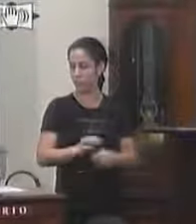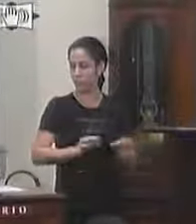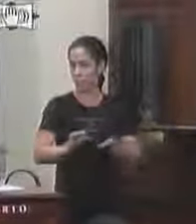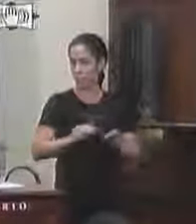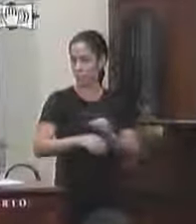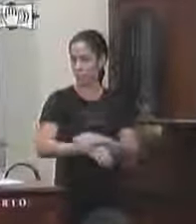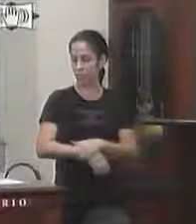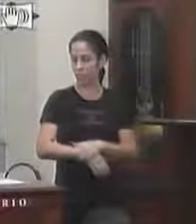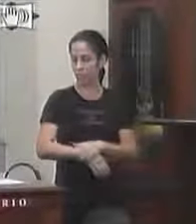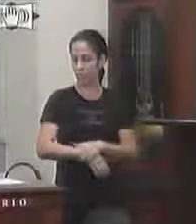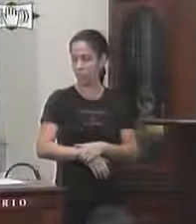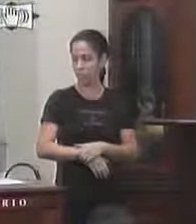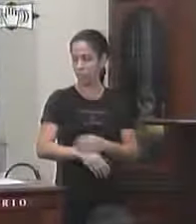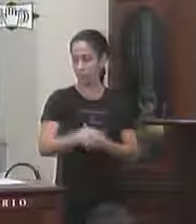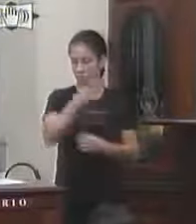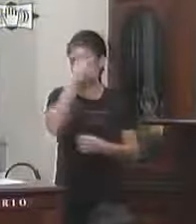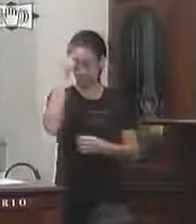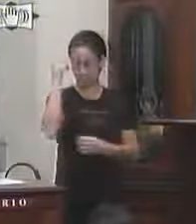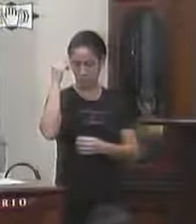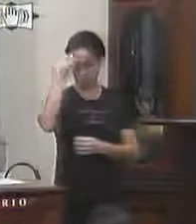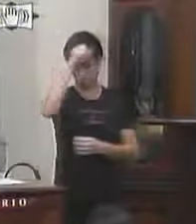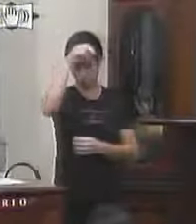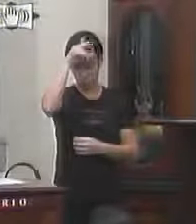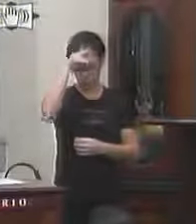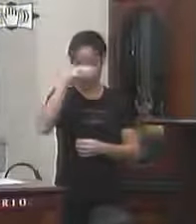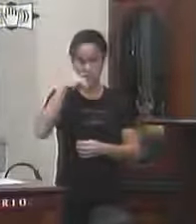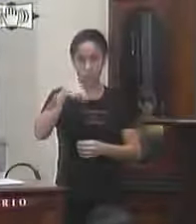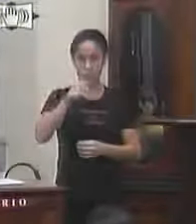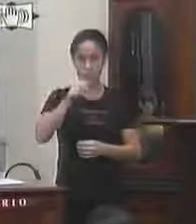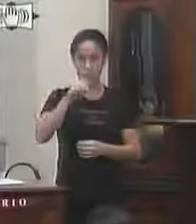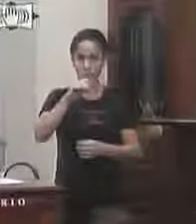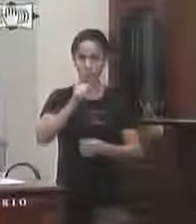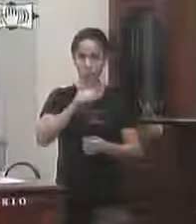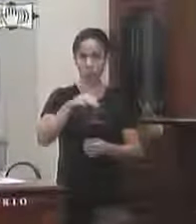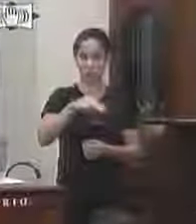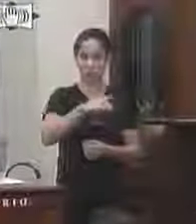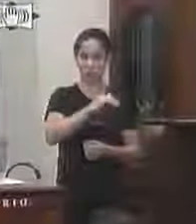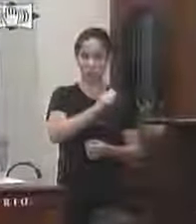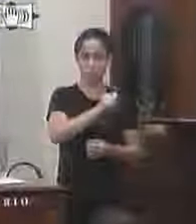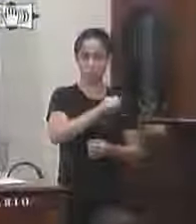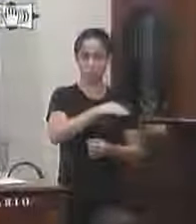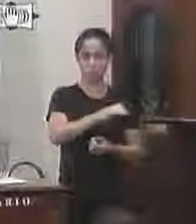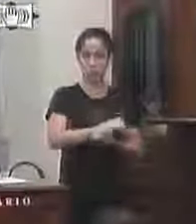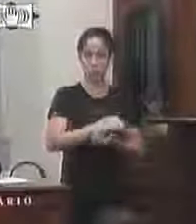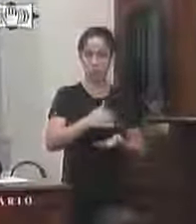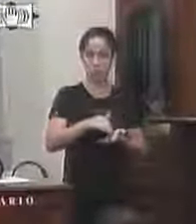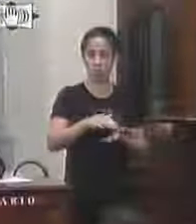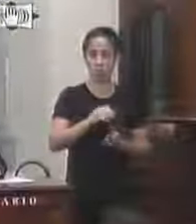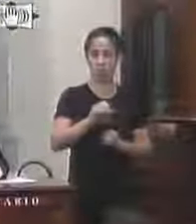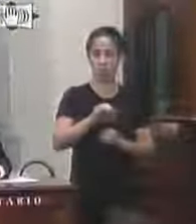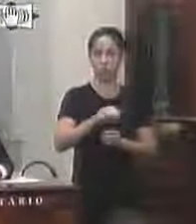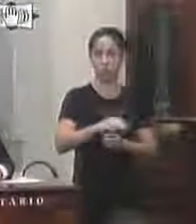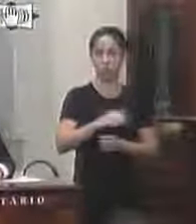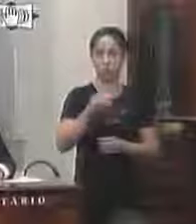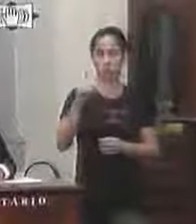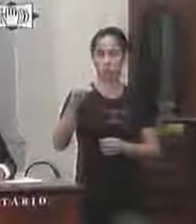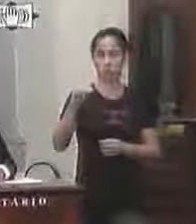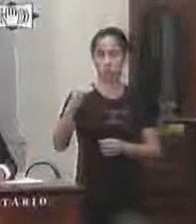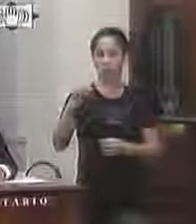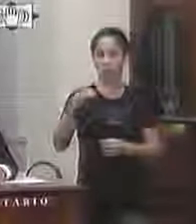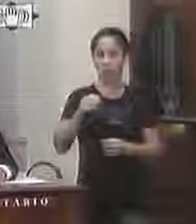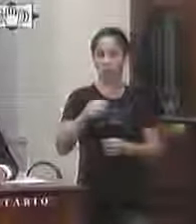ação os representantes do poder executivo é a Nádia e a Mariane da secretaria de educação dos docentes é a